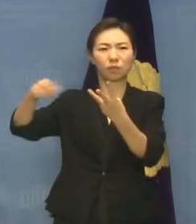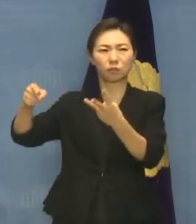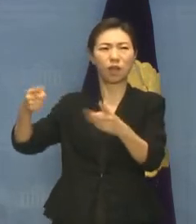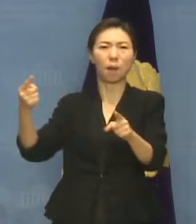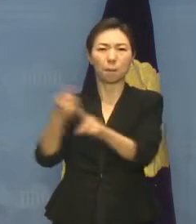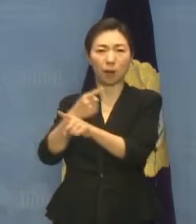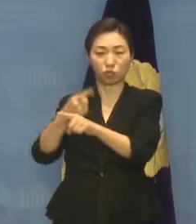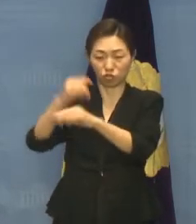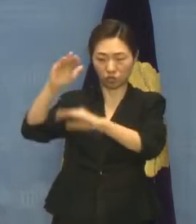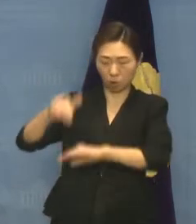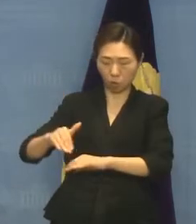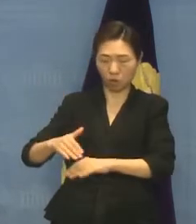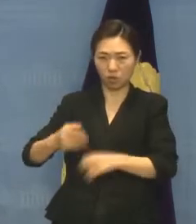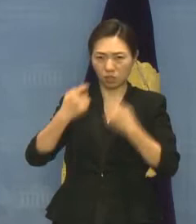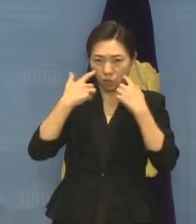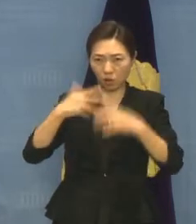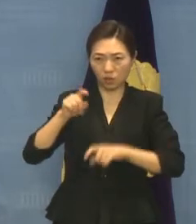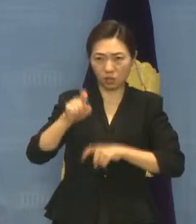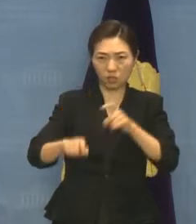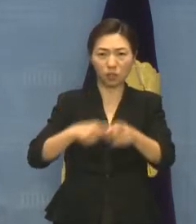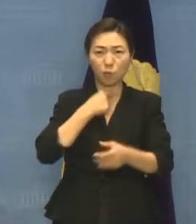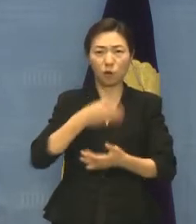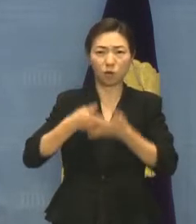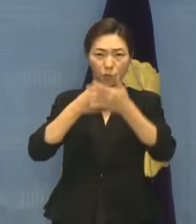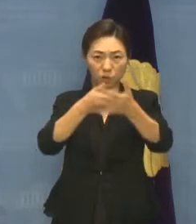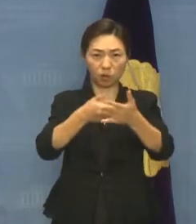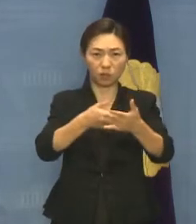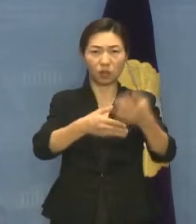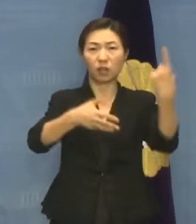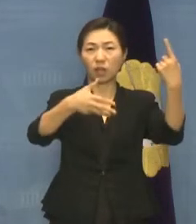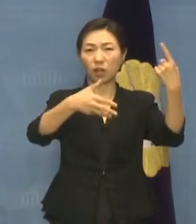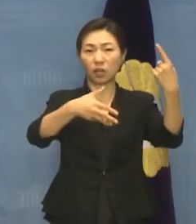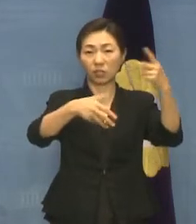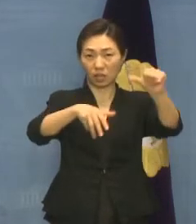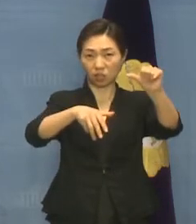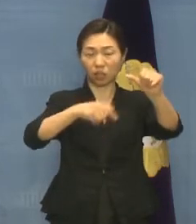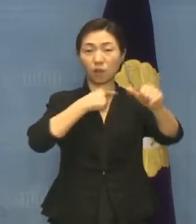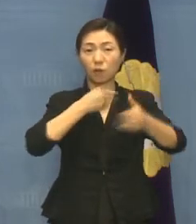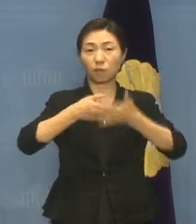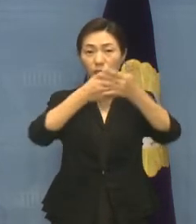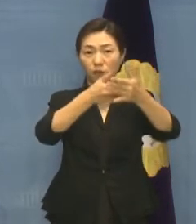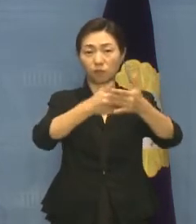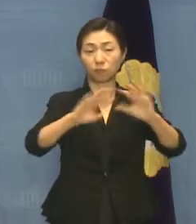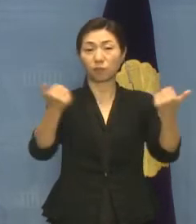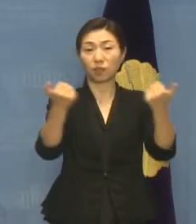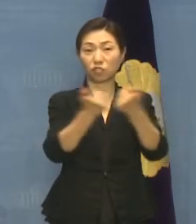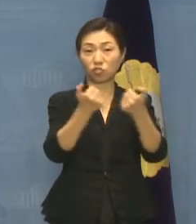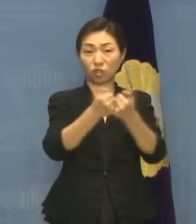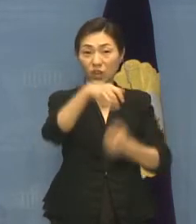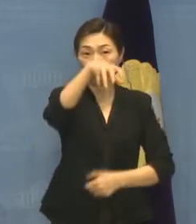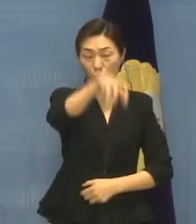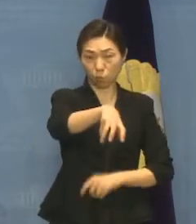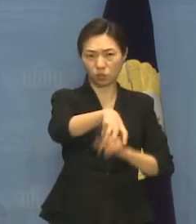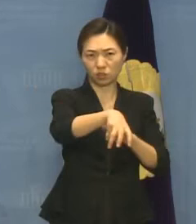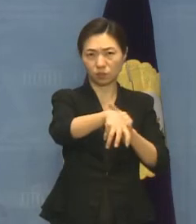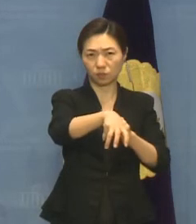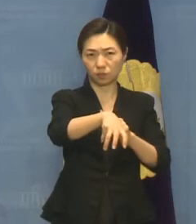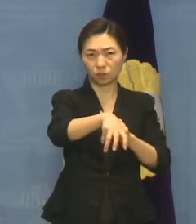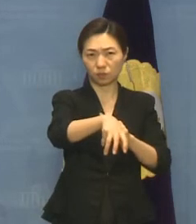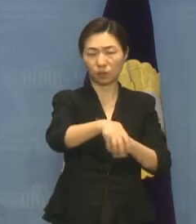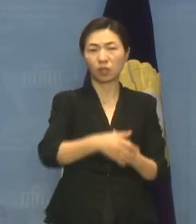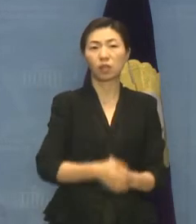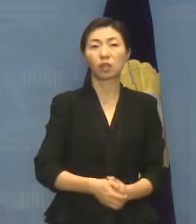요구를 전달한다. 하나, 국회는 유엔장애권리협약 선택의정서 비준